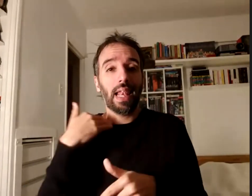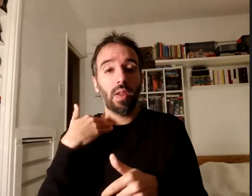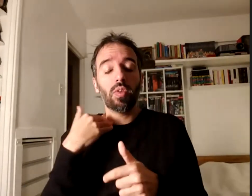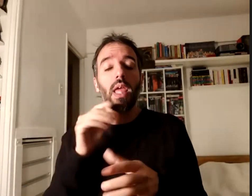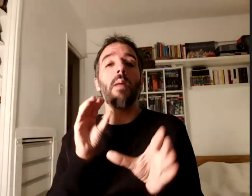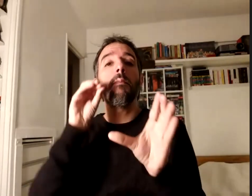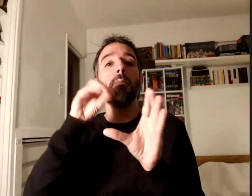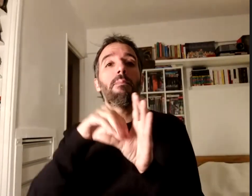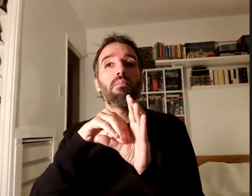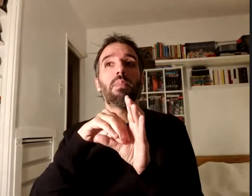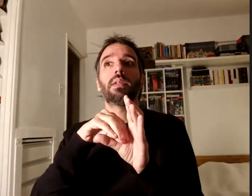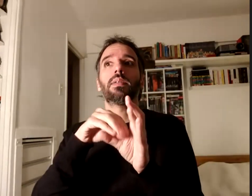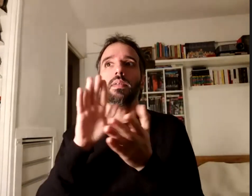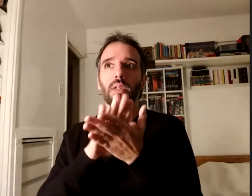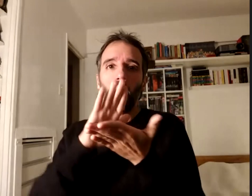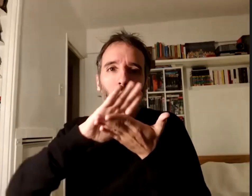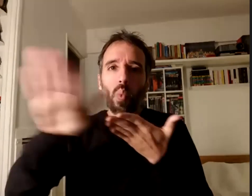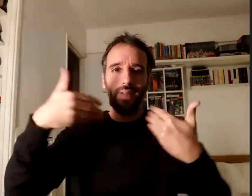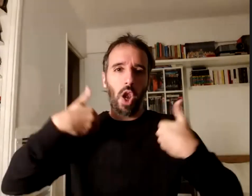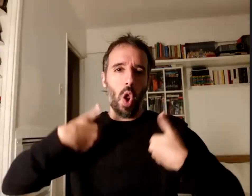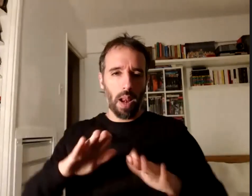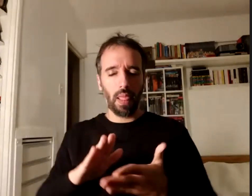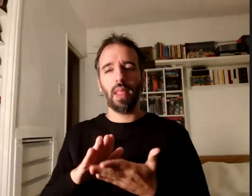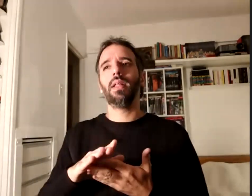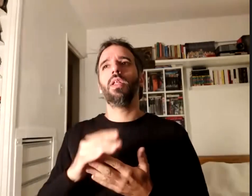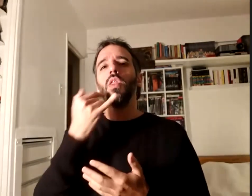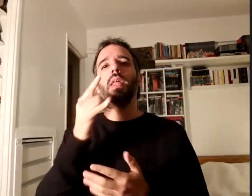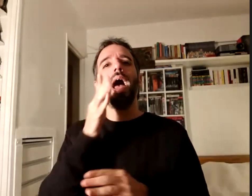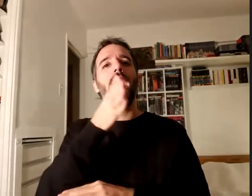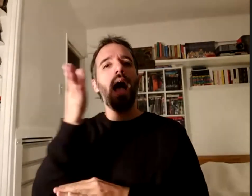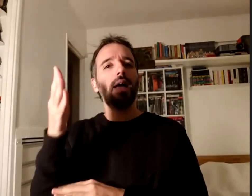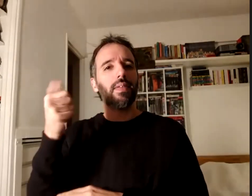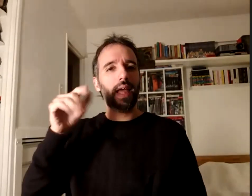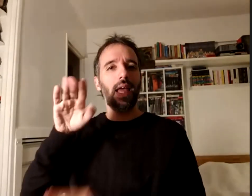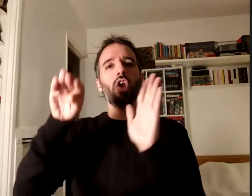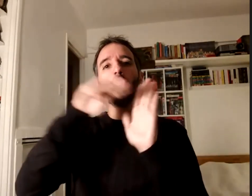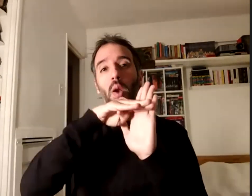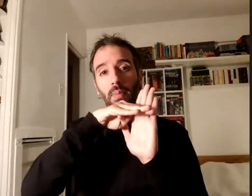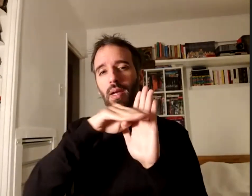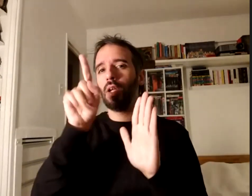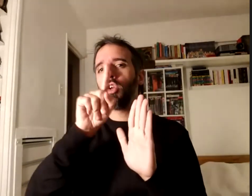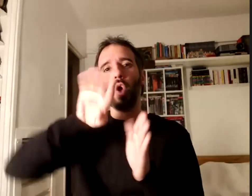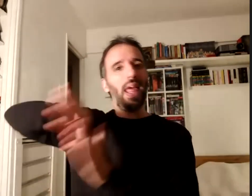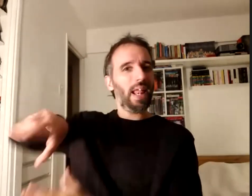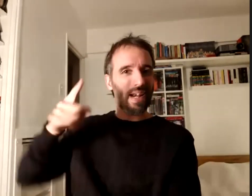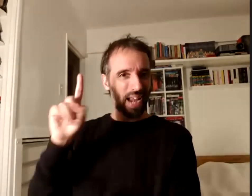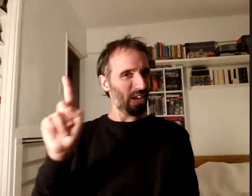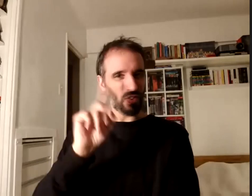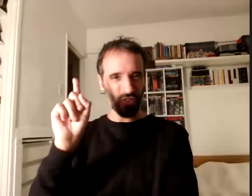de una nueva normalidad donde la accesibilidad sea la norma no la excepción que contribuya en perspectiva de